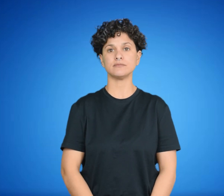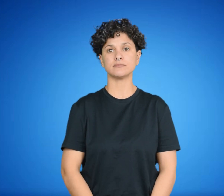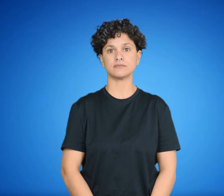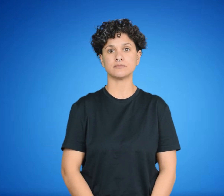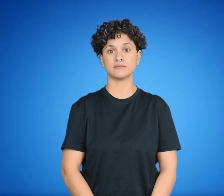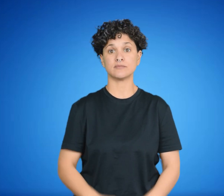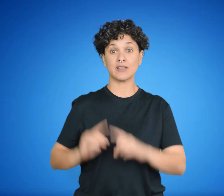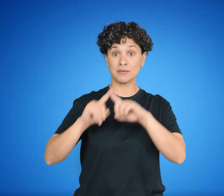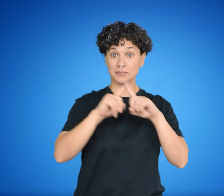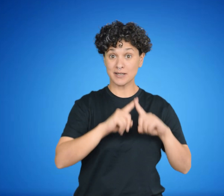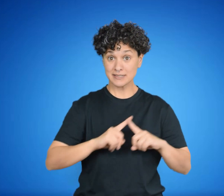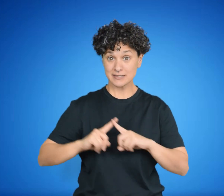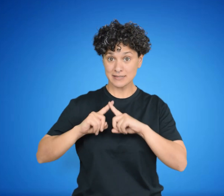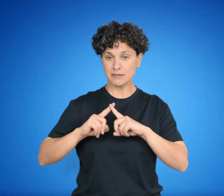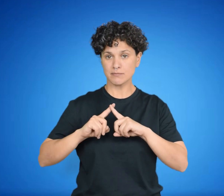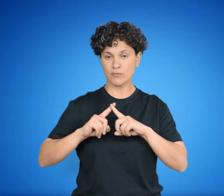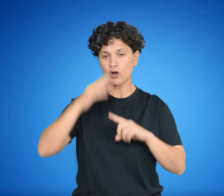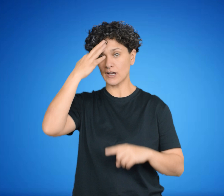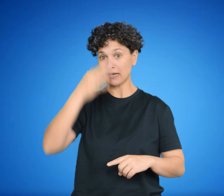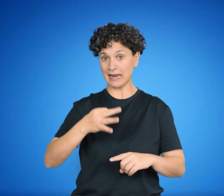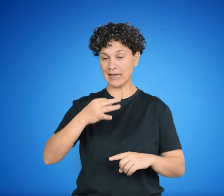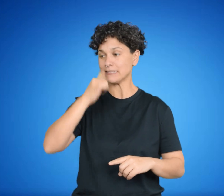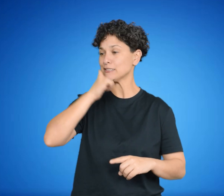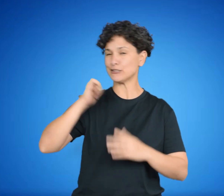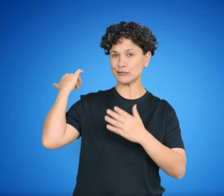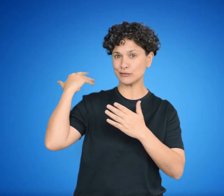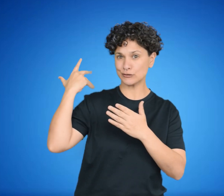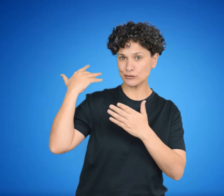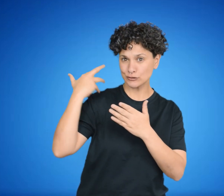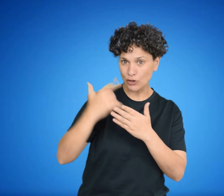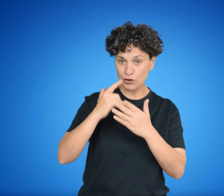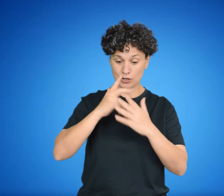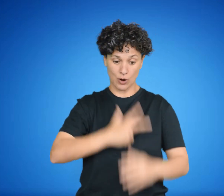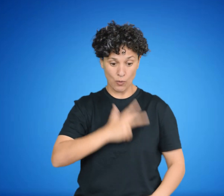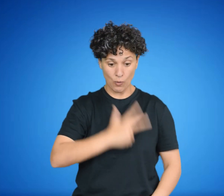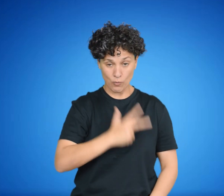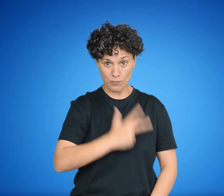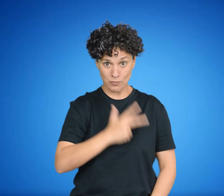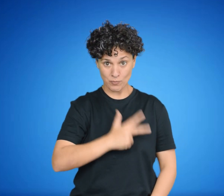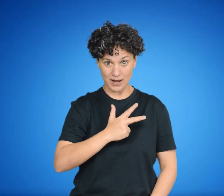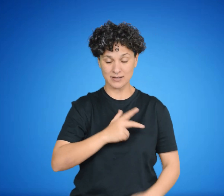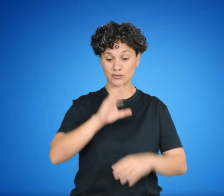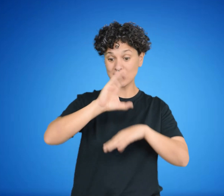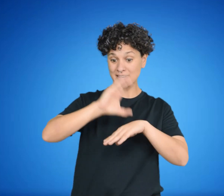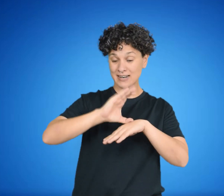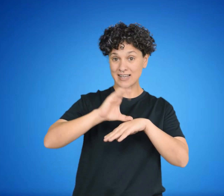Según el marxismo, la historia de nuestra especie no es más que la proyección en el tiempo de una lucha de clases,